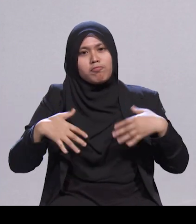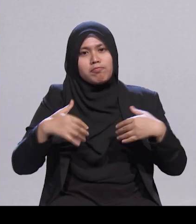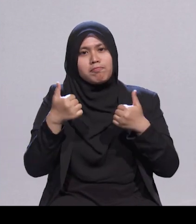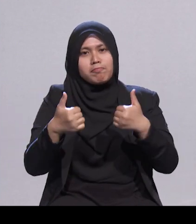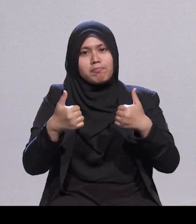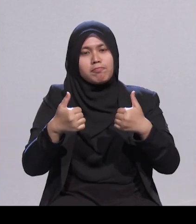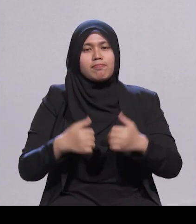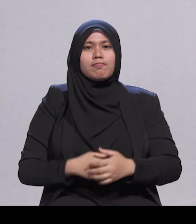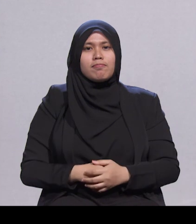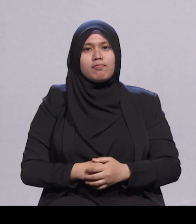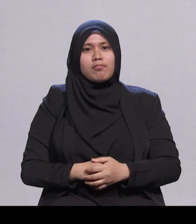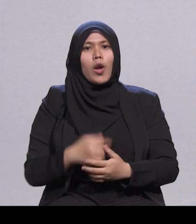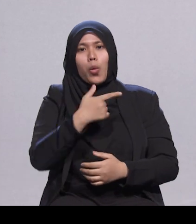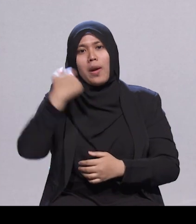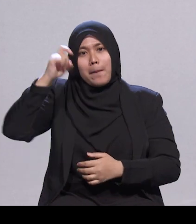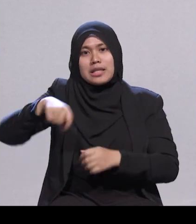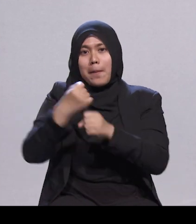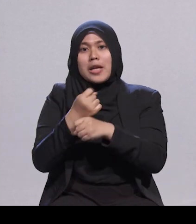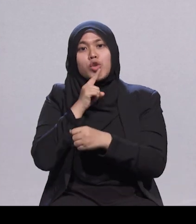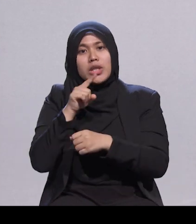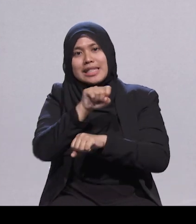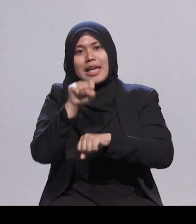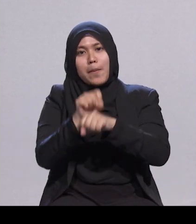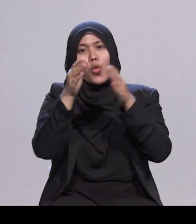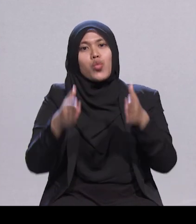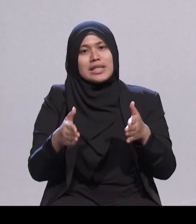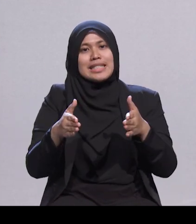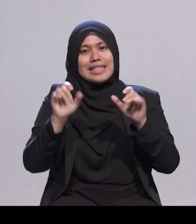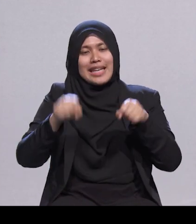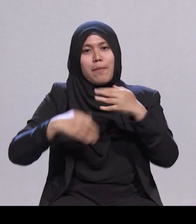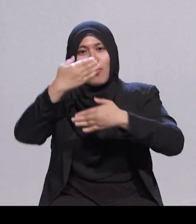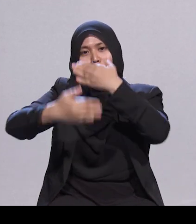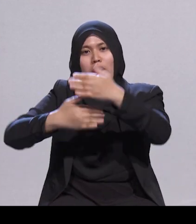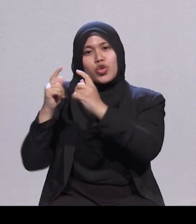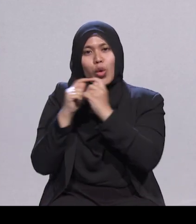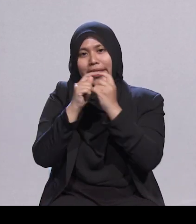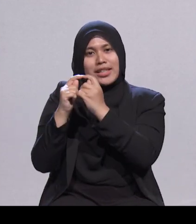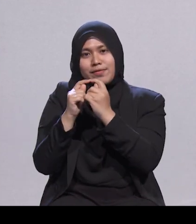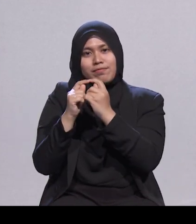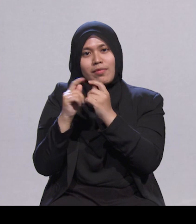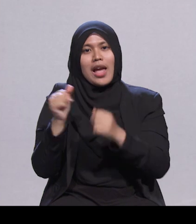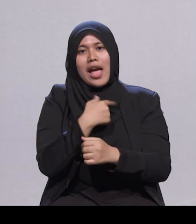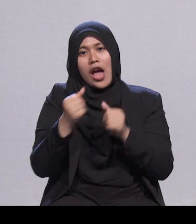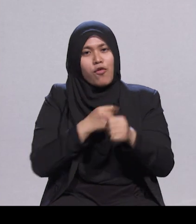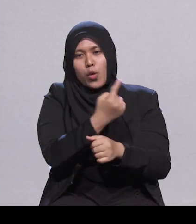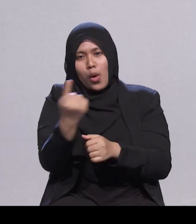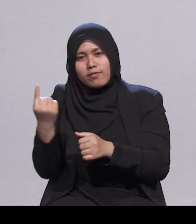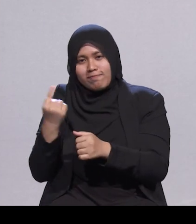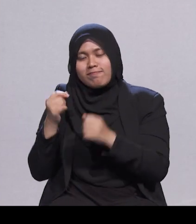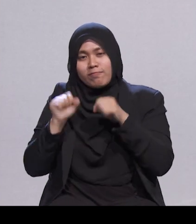rakyat terus maju dan berpeluang untuk mengasah potensi. Tidak kira latar belakang, asalkan anda rajin berusaha.